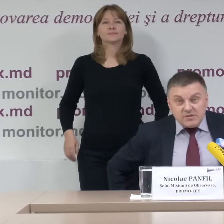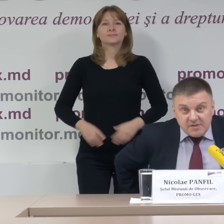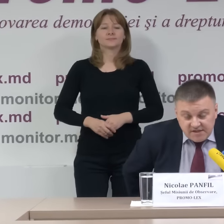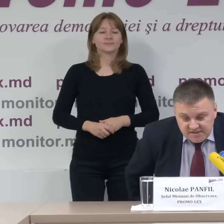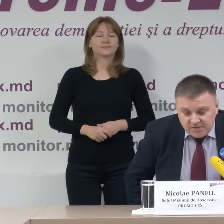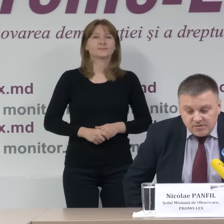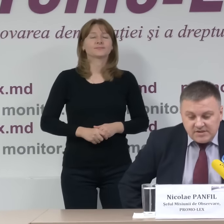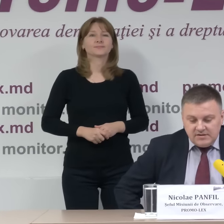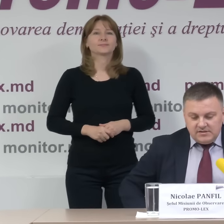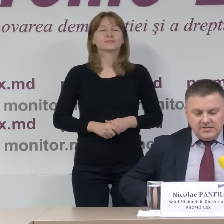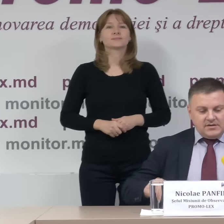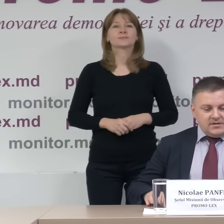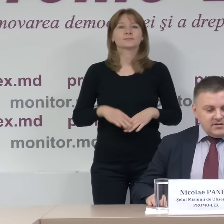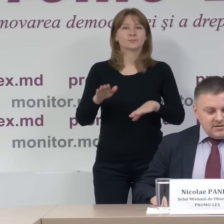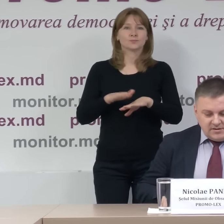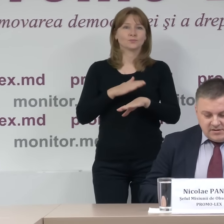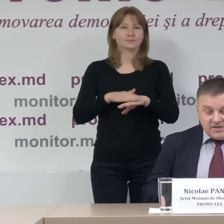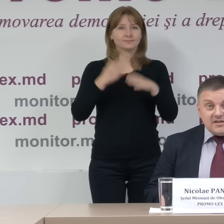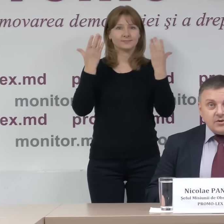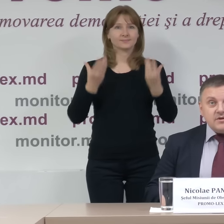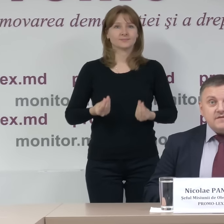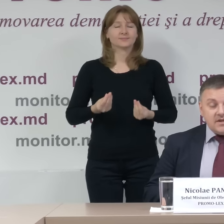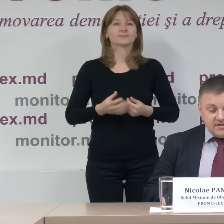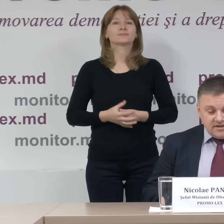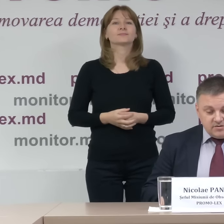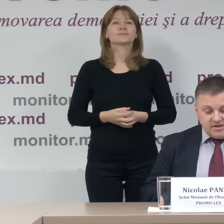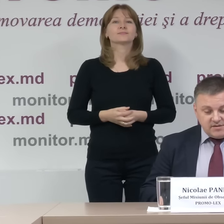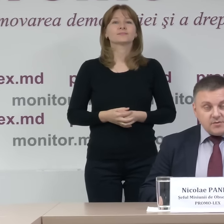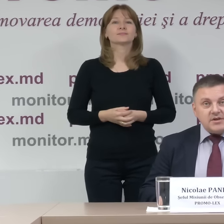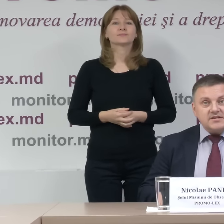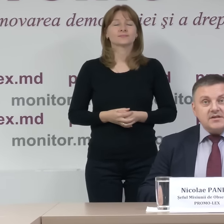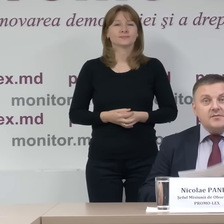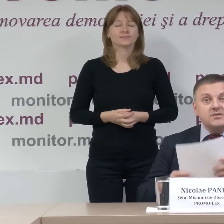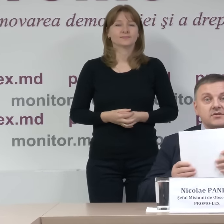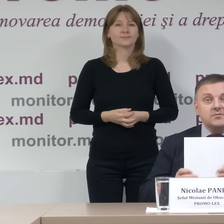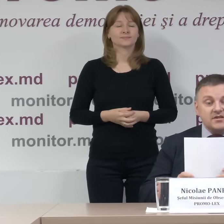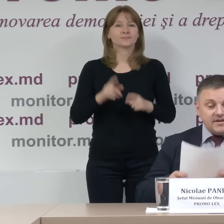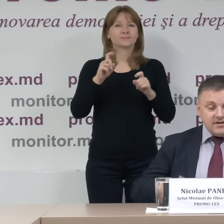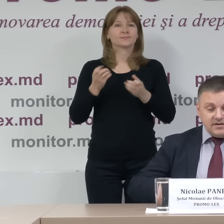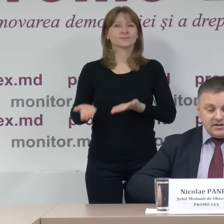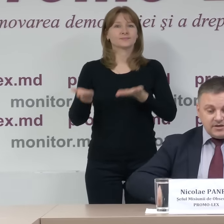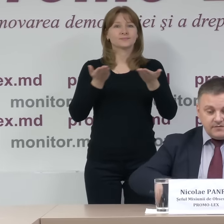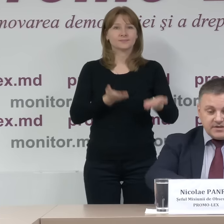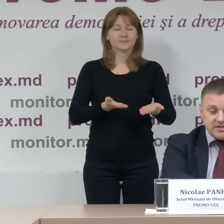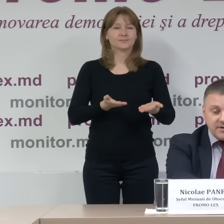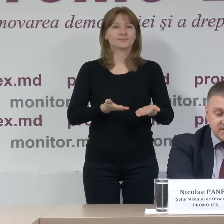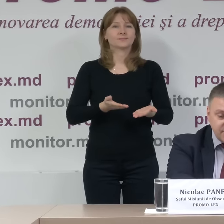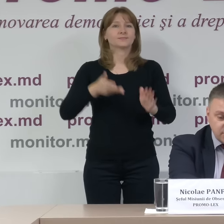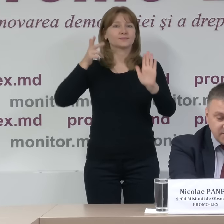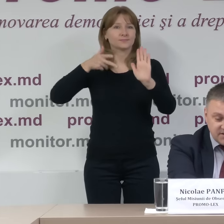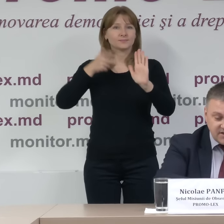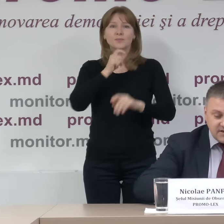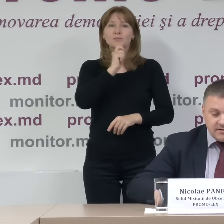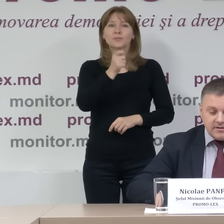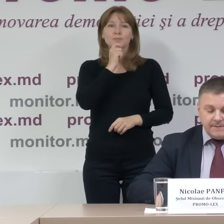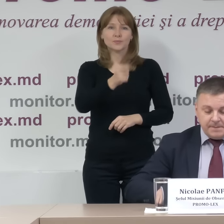Mulțumesc că ați dat curs cele de două invitații a Asociației Promolex a misiunii de observare la conferință de presă